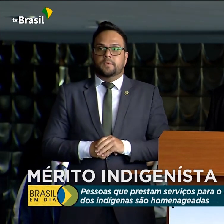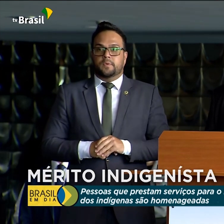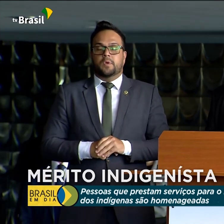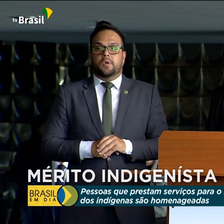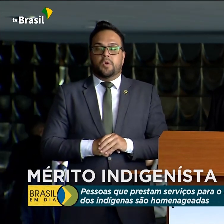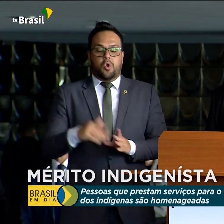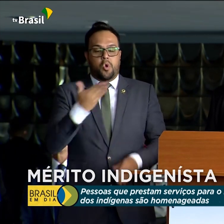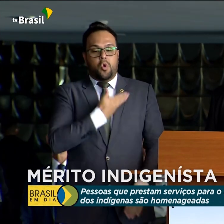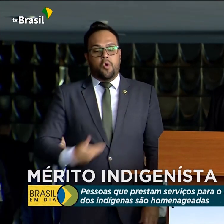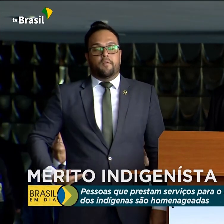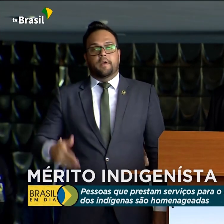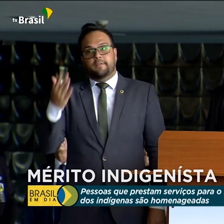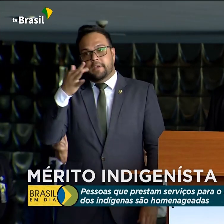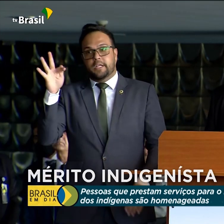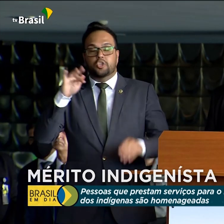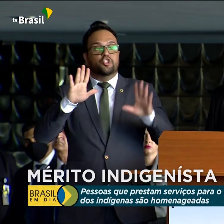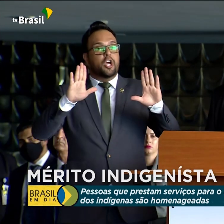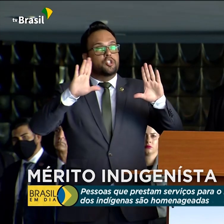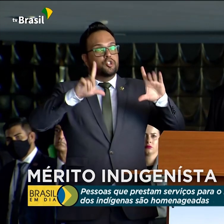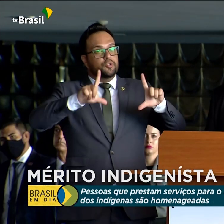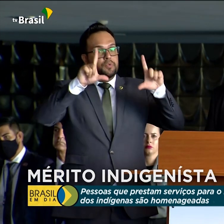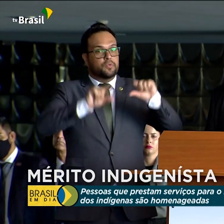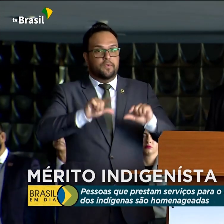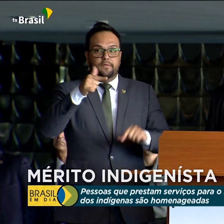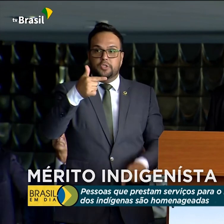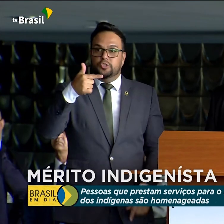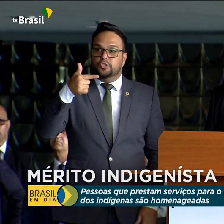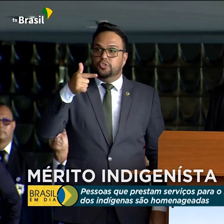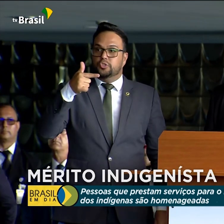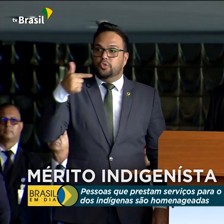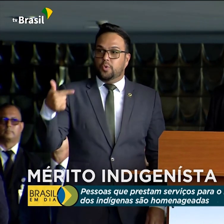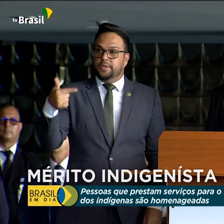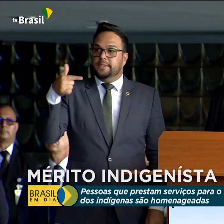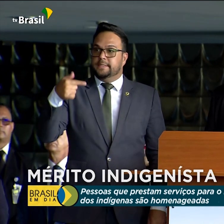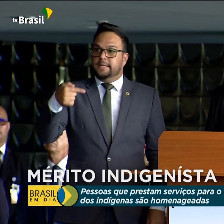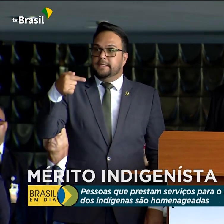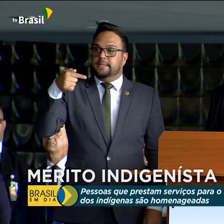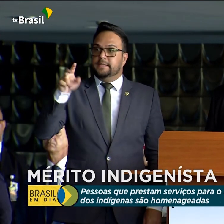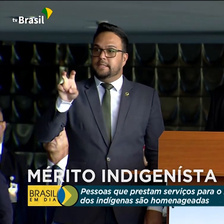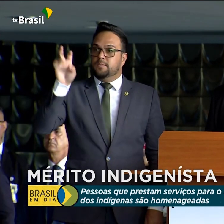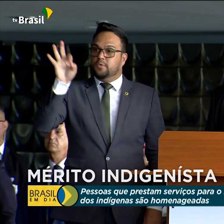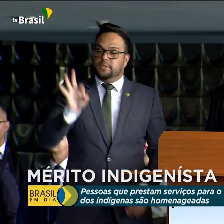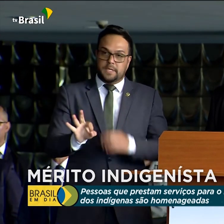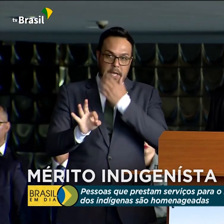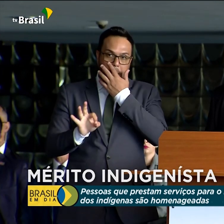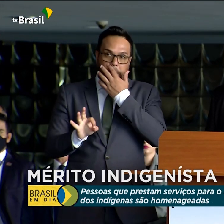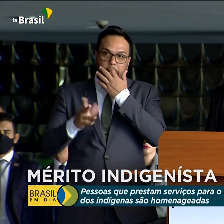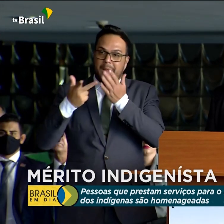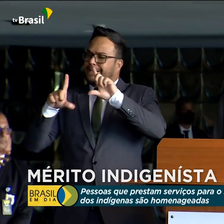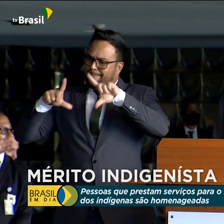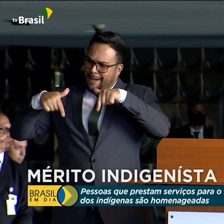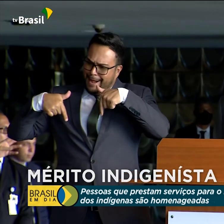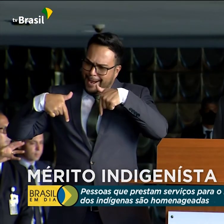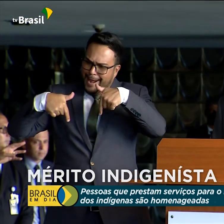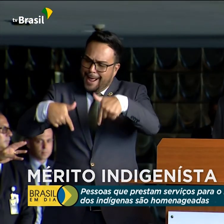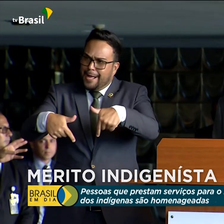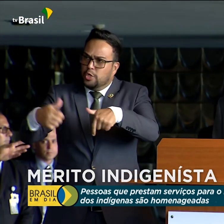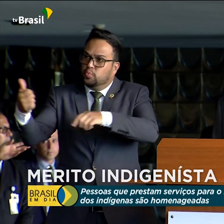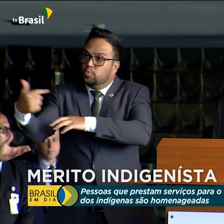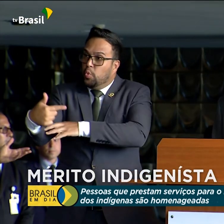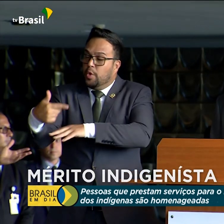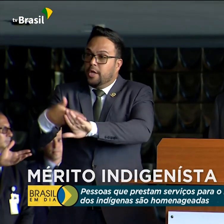foi constatada uma redução de 22,75% no desmatamento em terras indígenas da Amazônia Legal. Só em